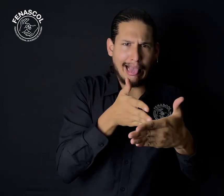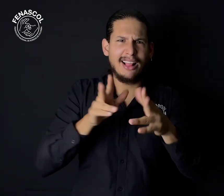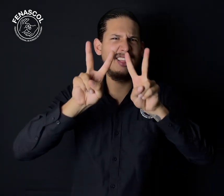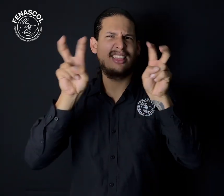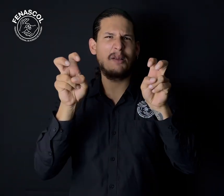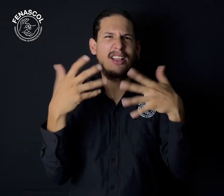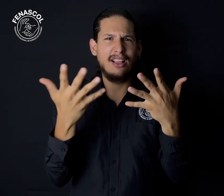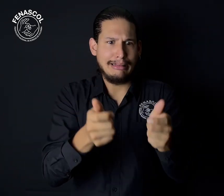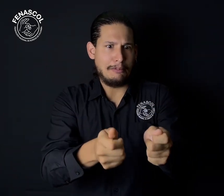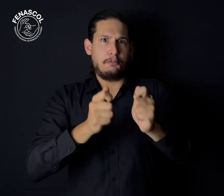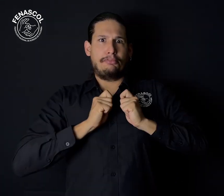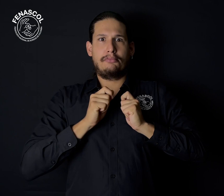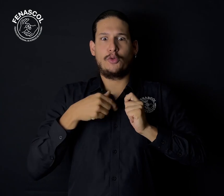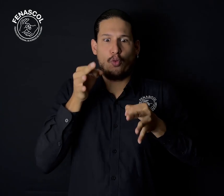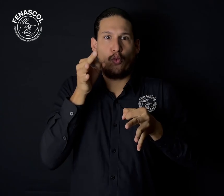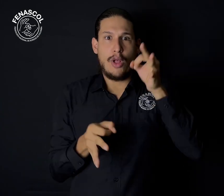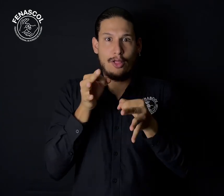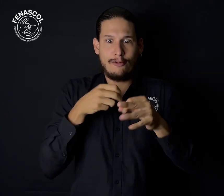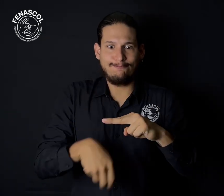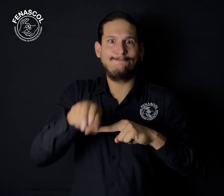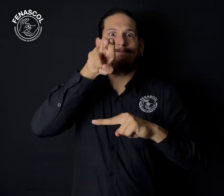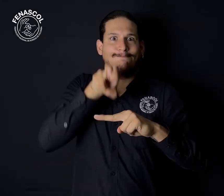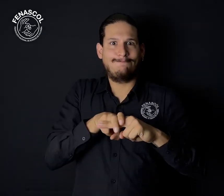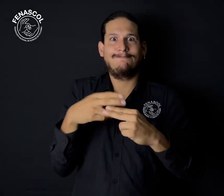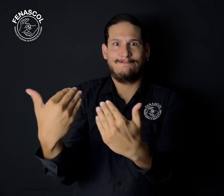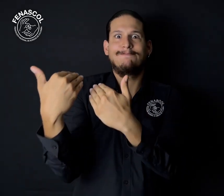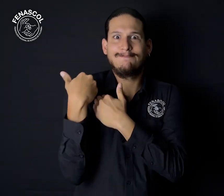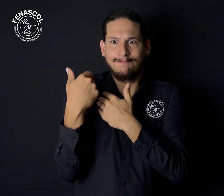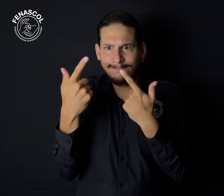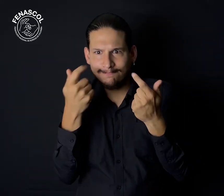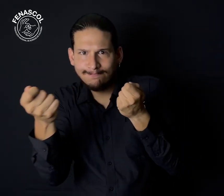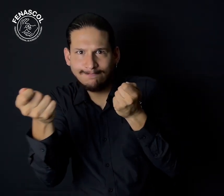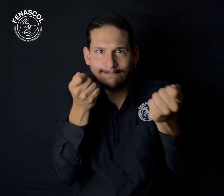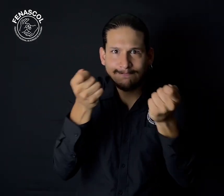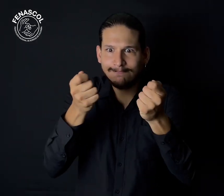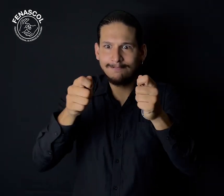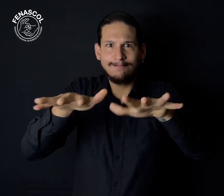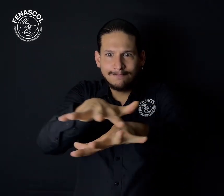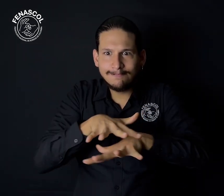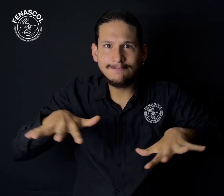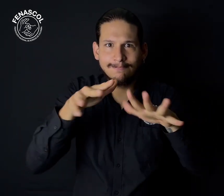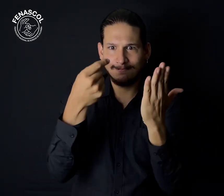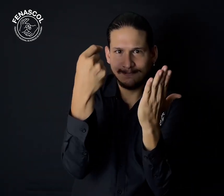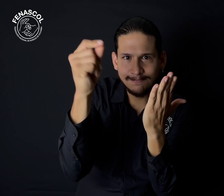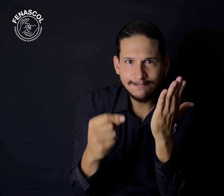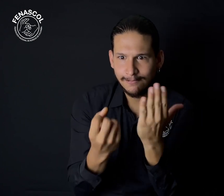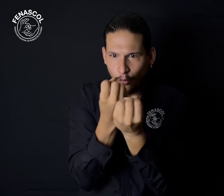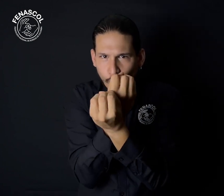a barreras de accesibilidad. Fueron asignados para ser jurados de votación. Este cargo que requiere